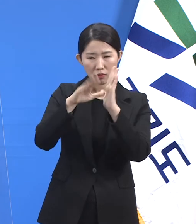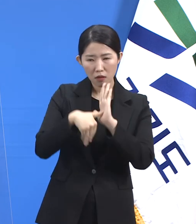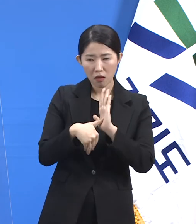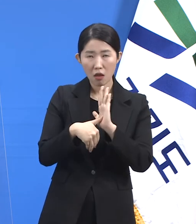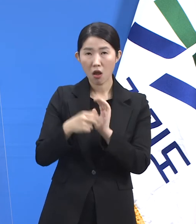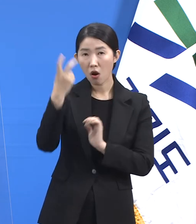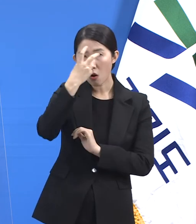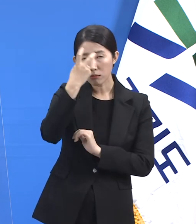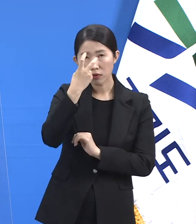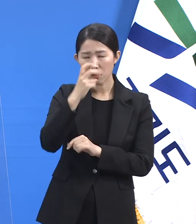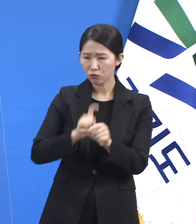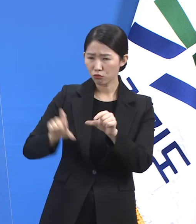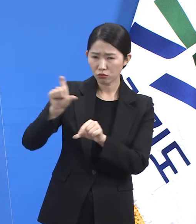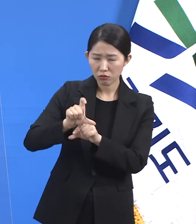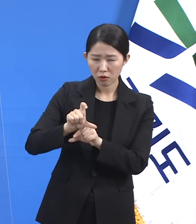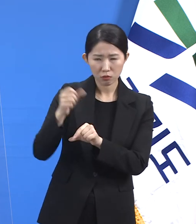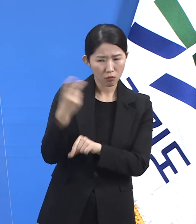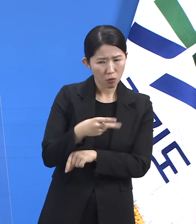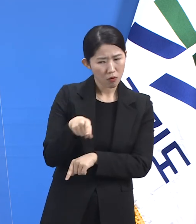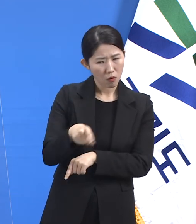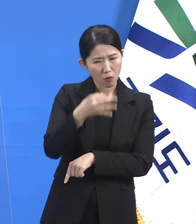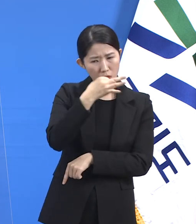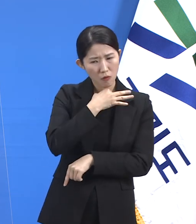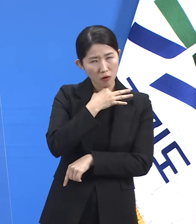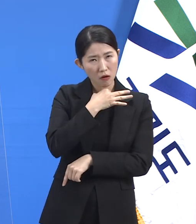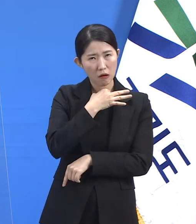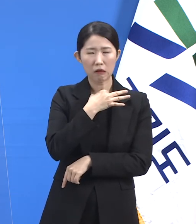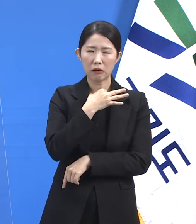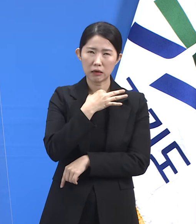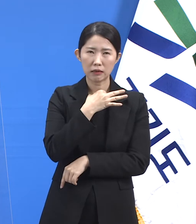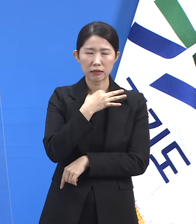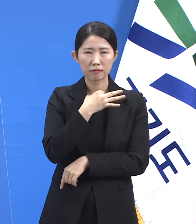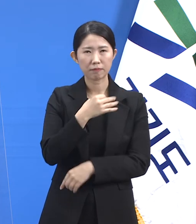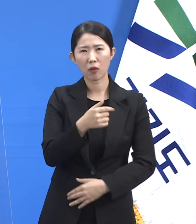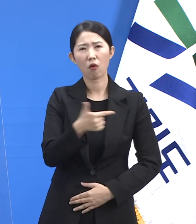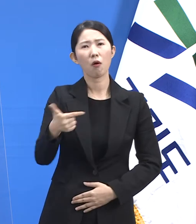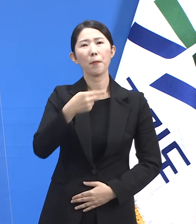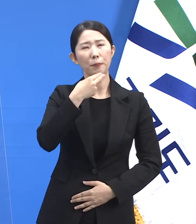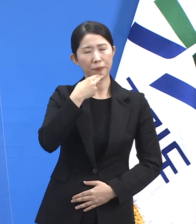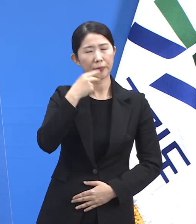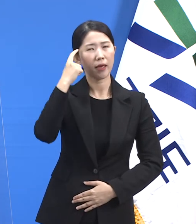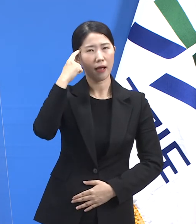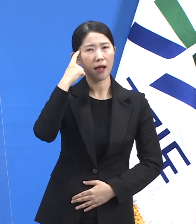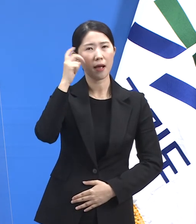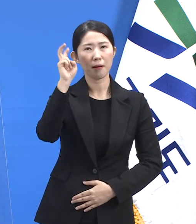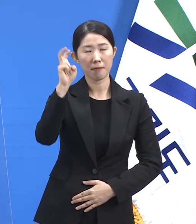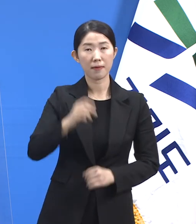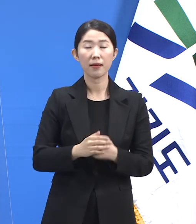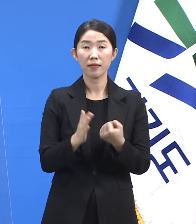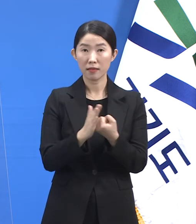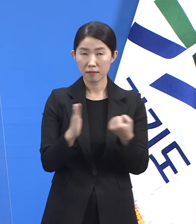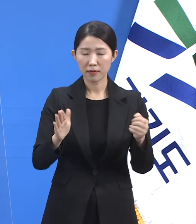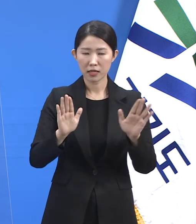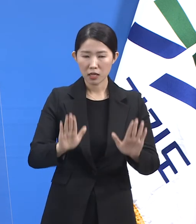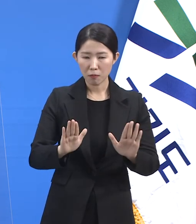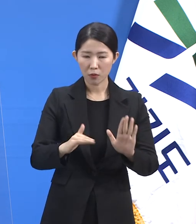방역적 효과가 크지 않다고 판단했습니다. 더불어 이번 방역 대응 조치 핵심은